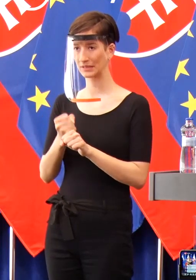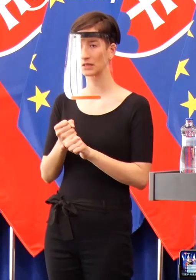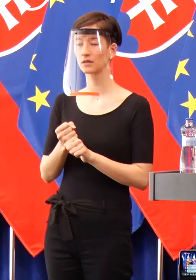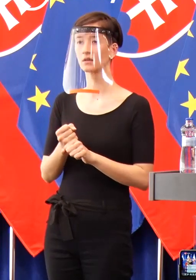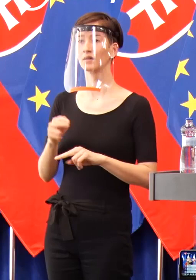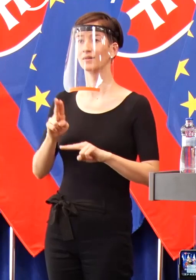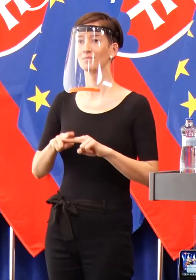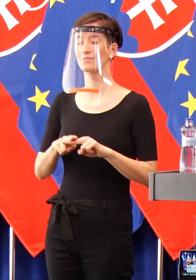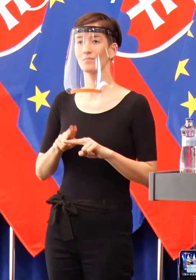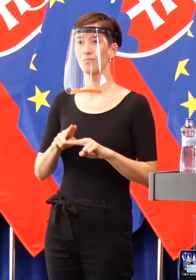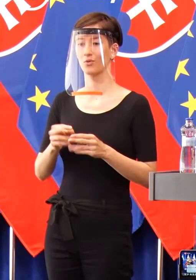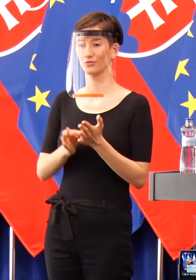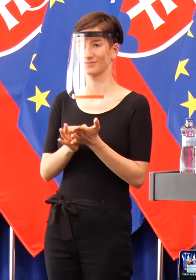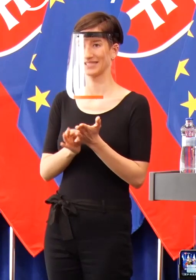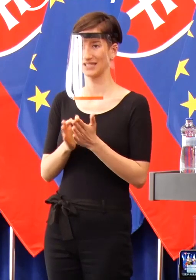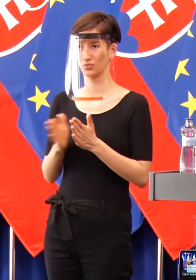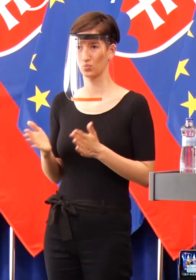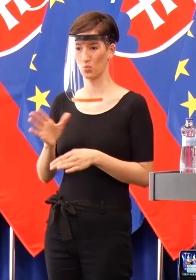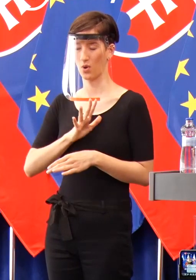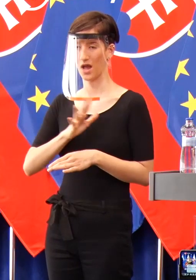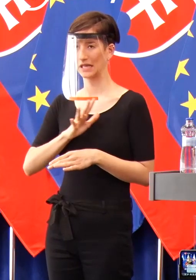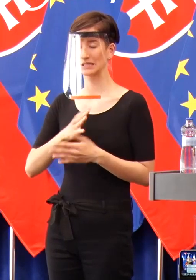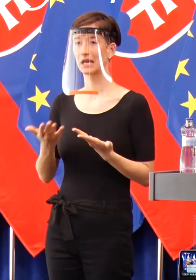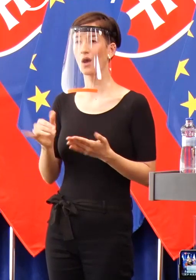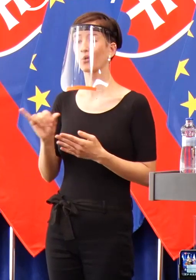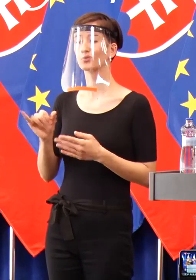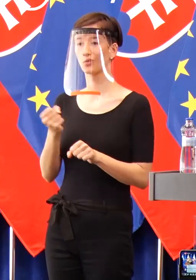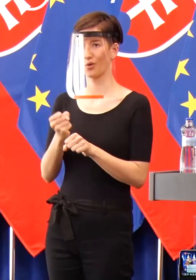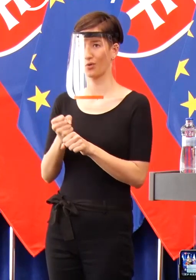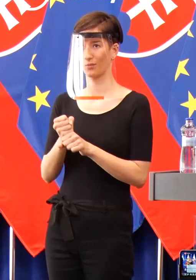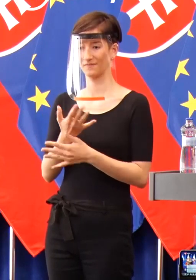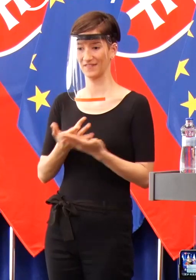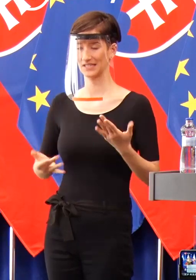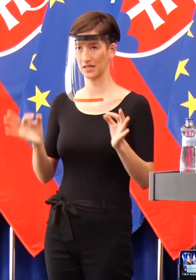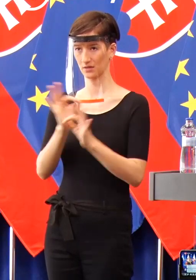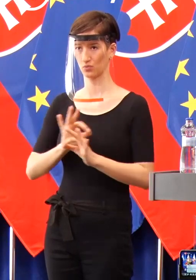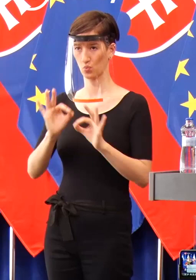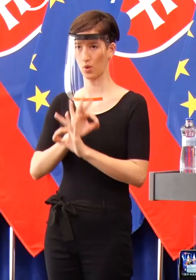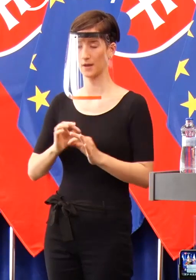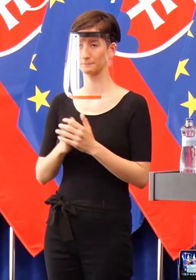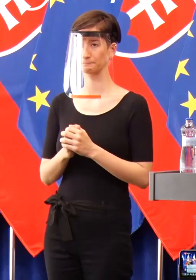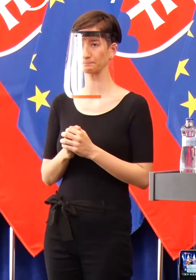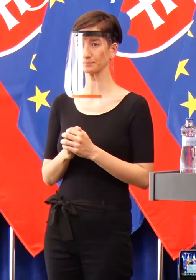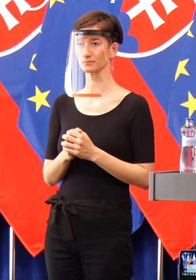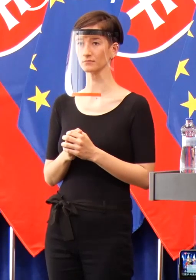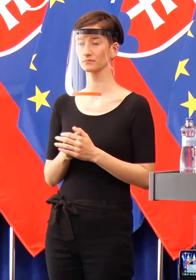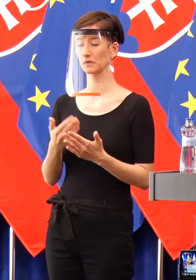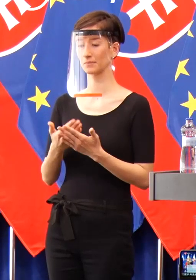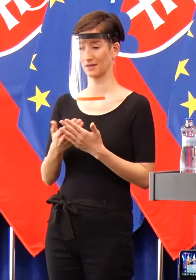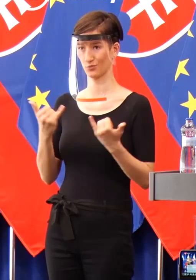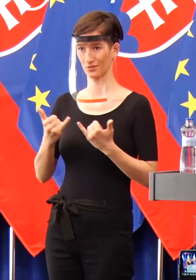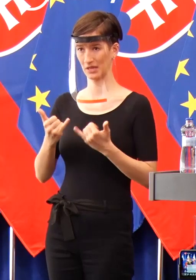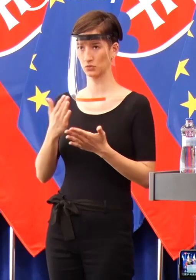teda riešiť ísť do terénu, tak by sme dnes nemali žiadne výsledky. A všetci, ktorí sme dnes odhalili, by sa slobodne